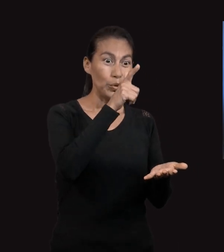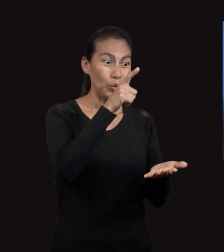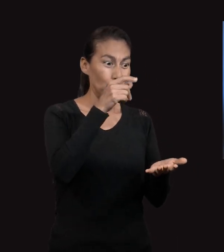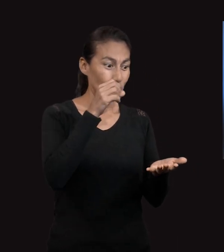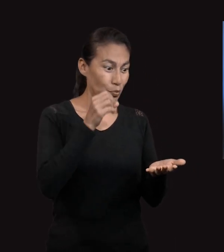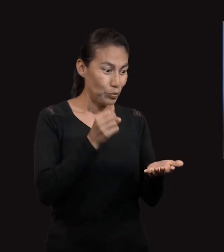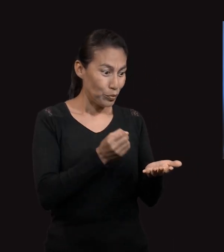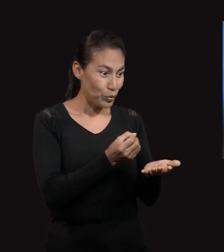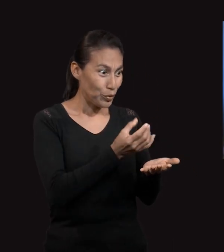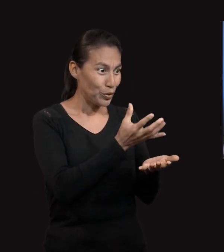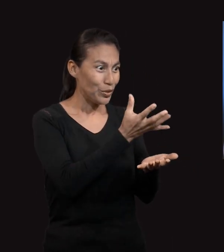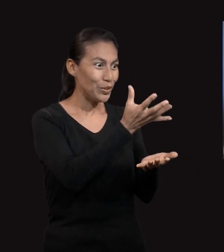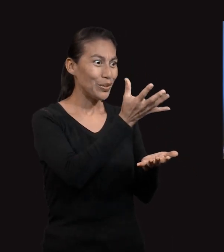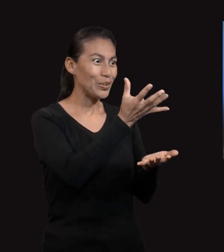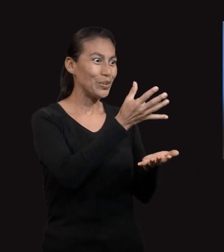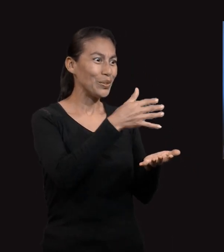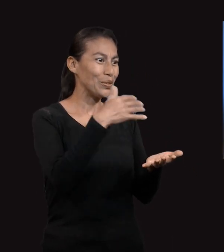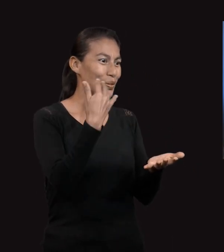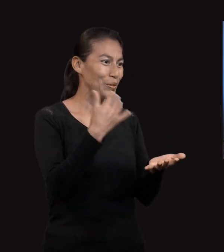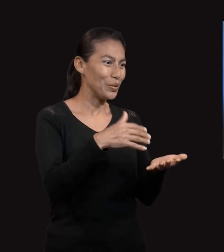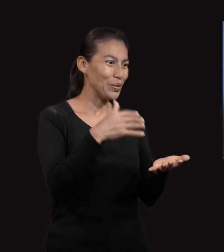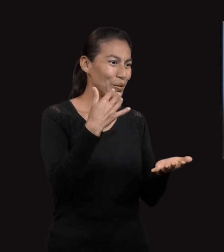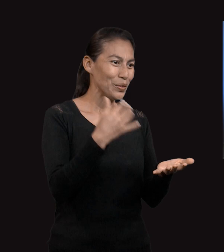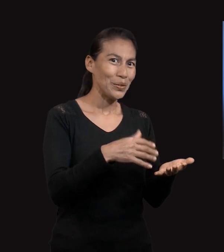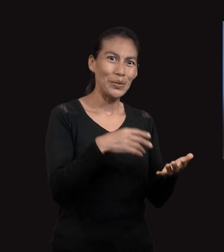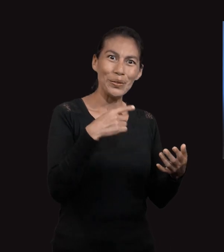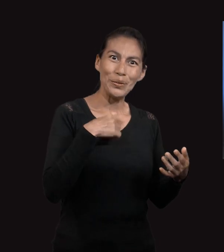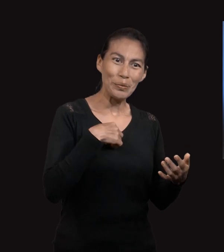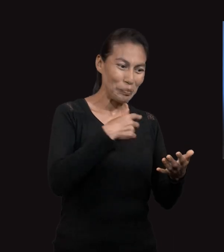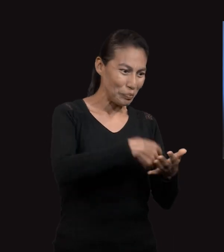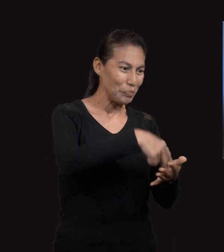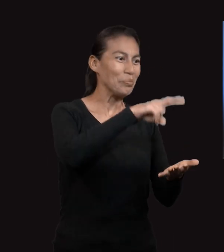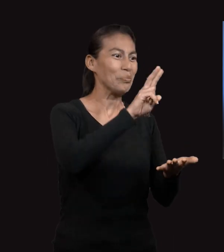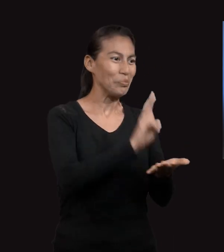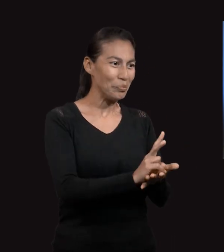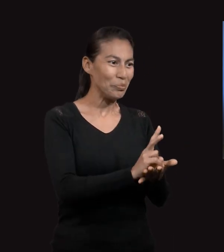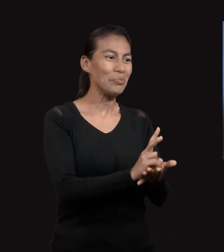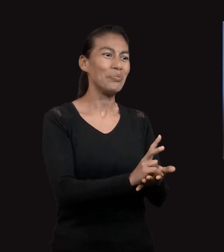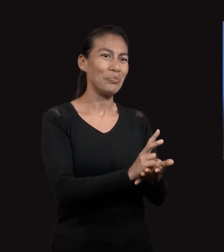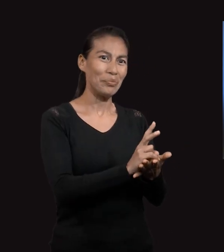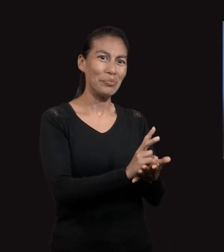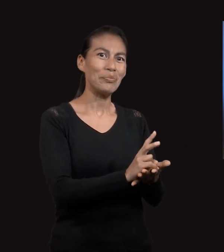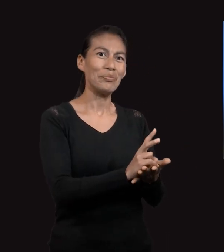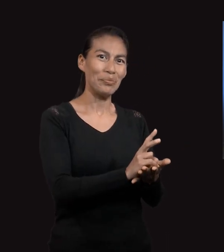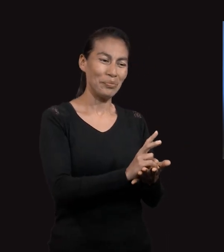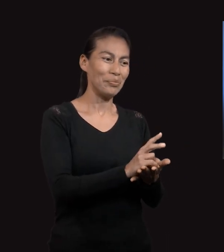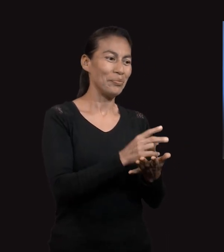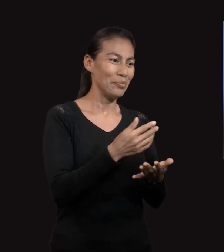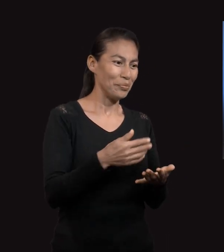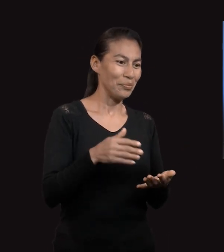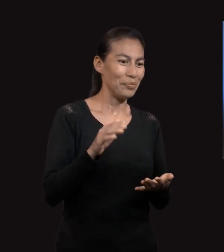Y su luz me inspira valor